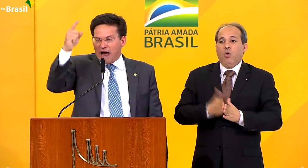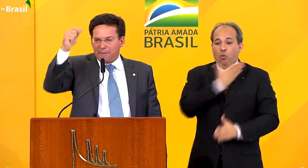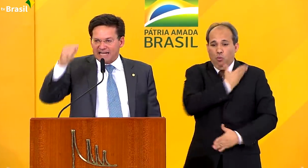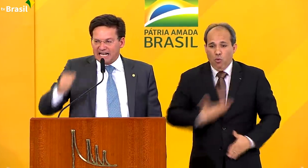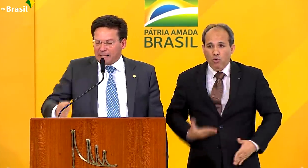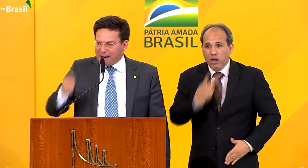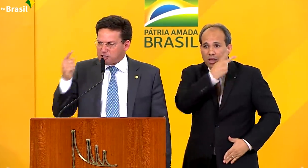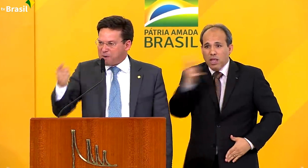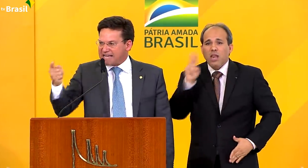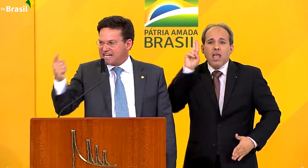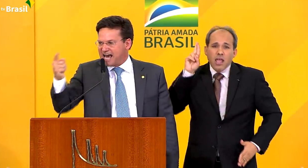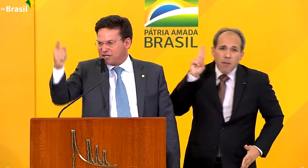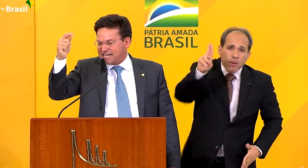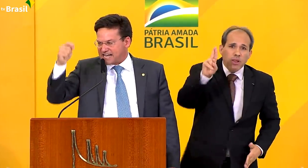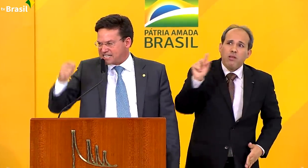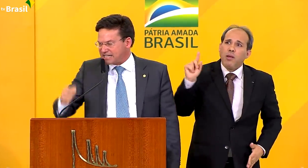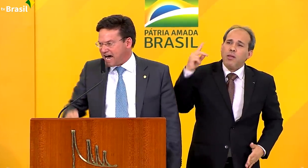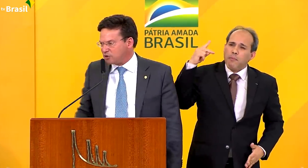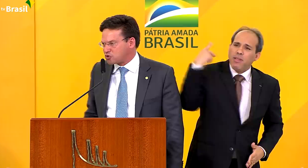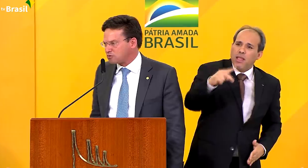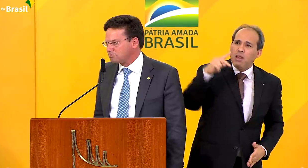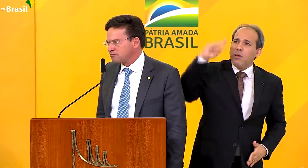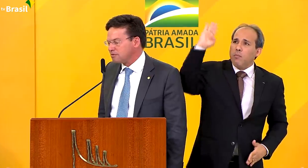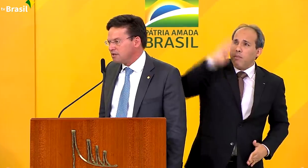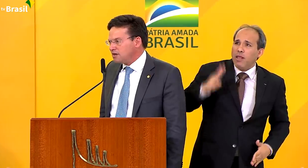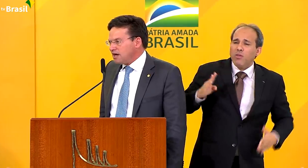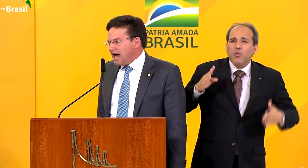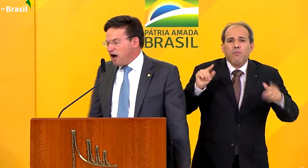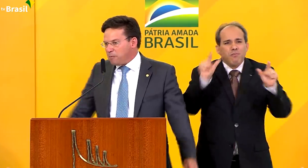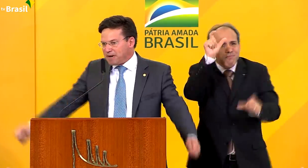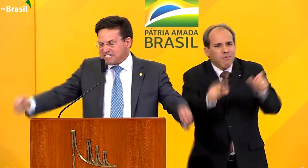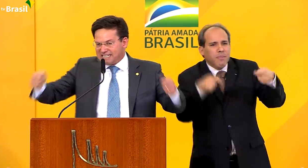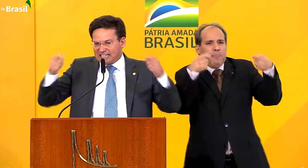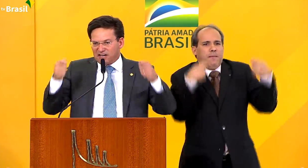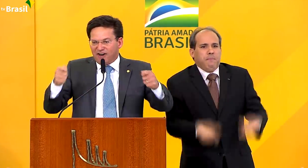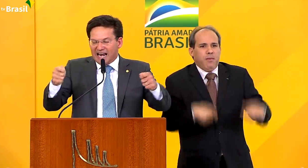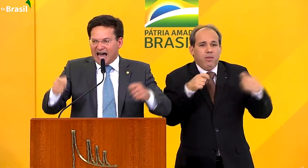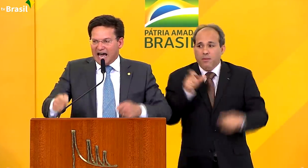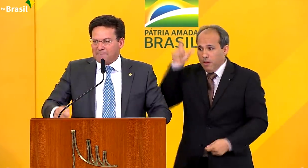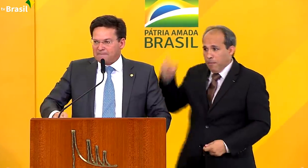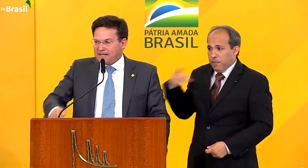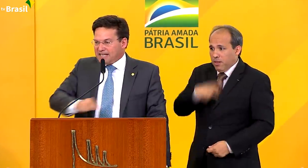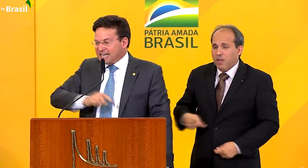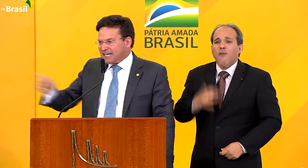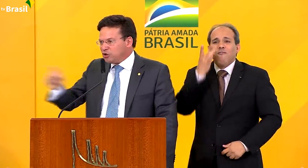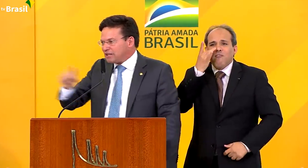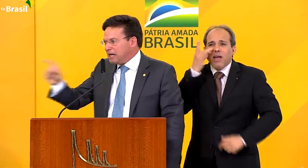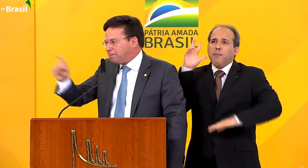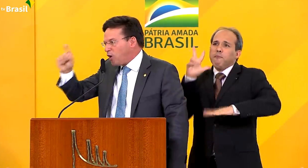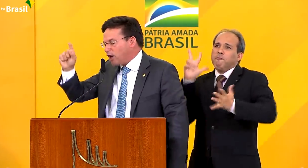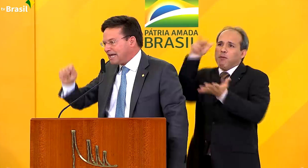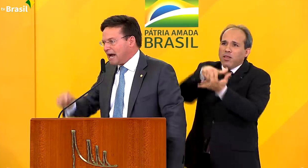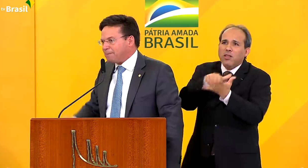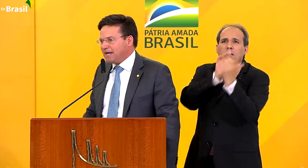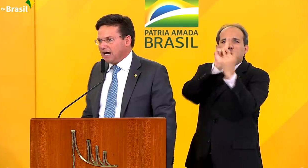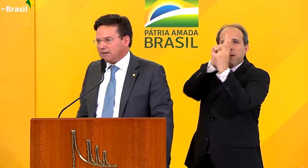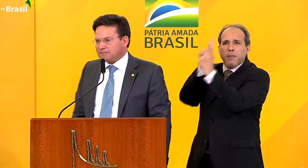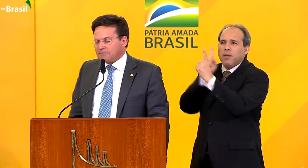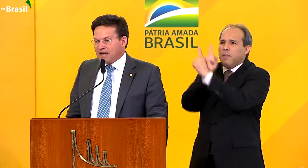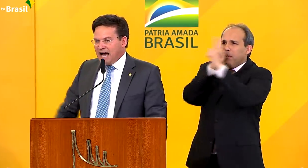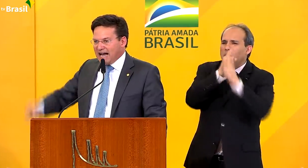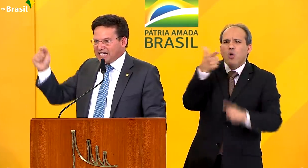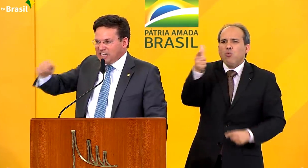Bolsonaro representa para os brasileiros necessitados. é um presidente que vai lá e que não tem empurro à